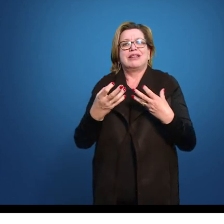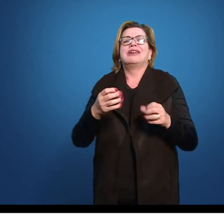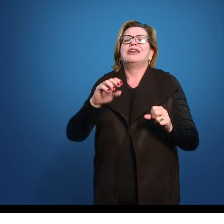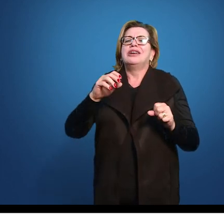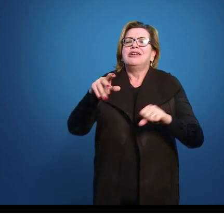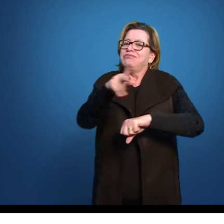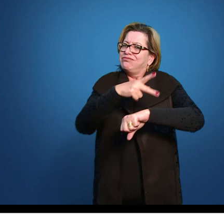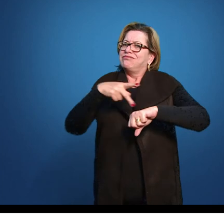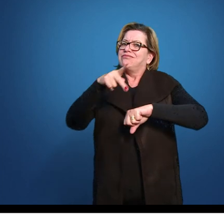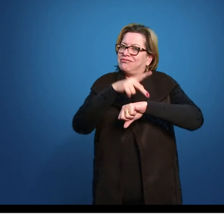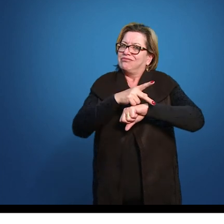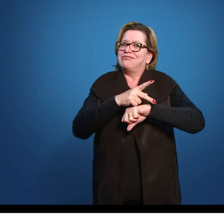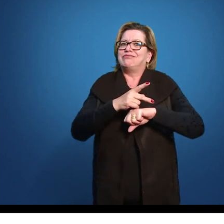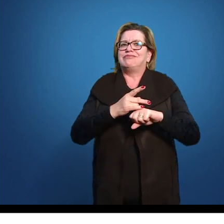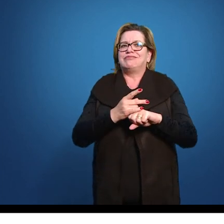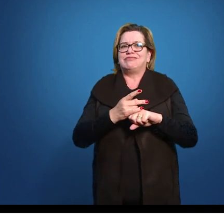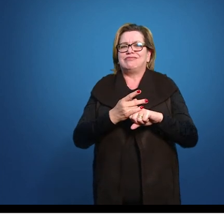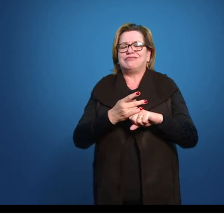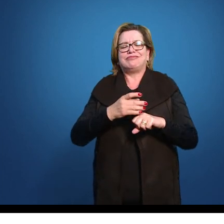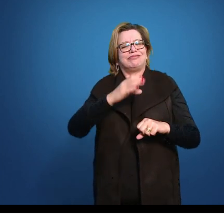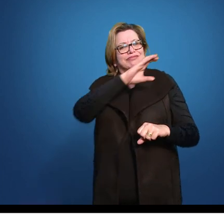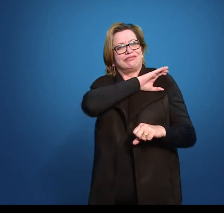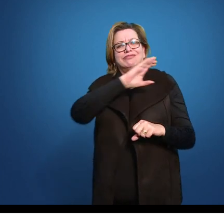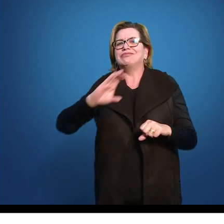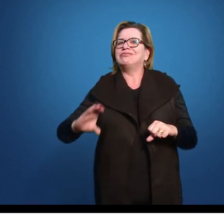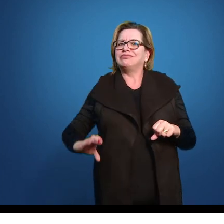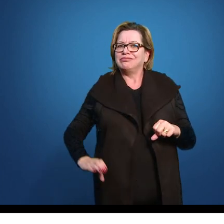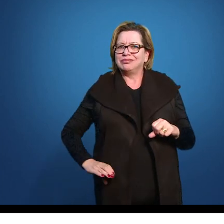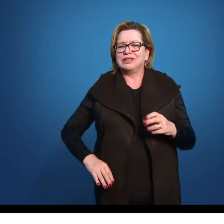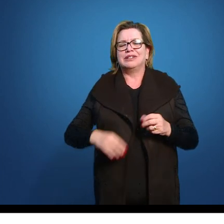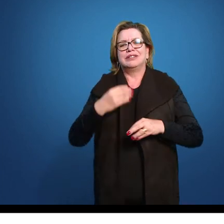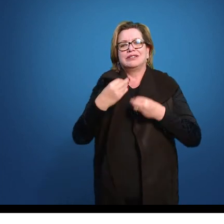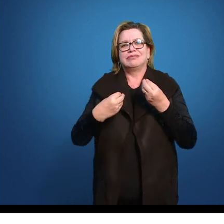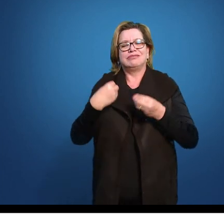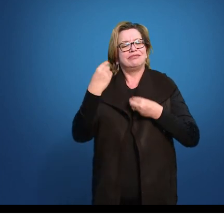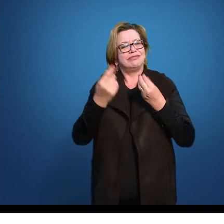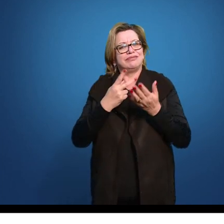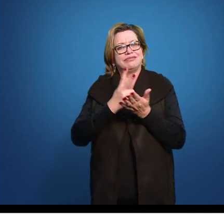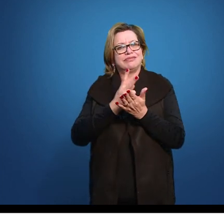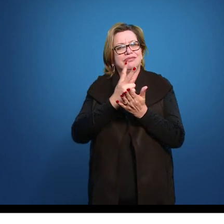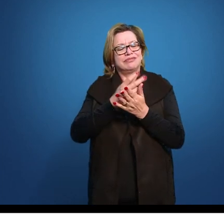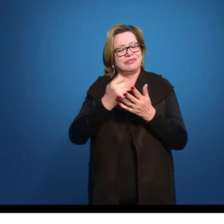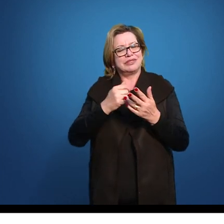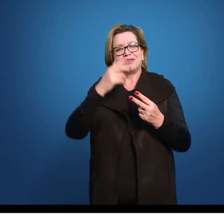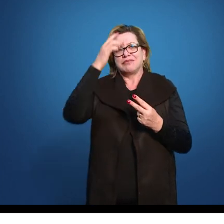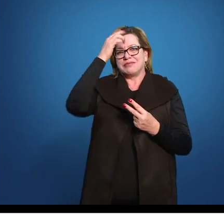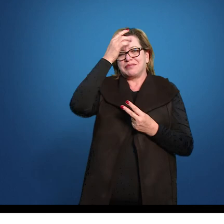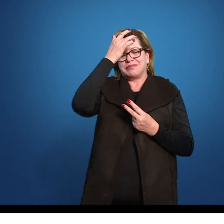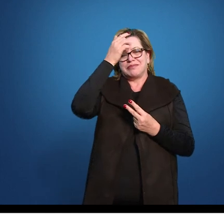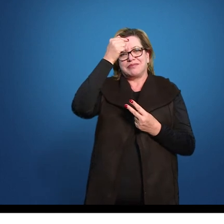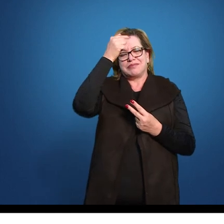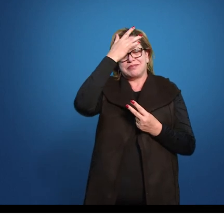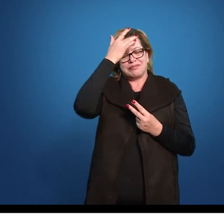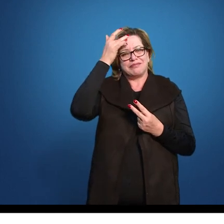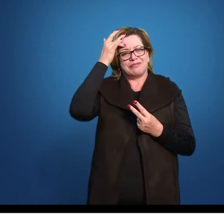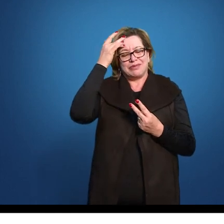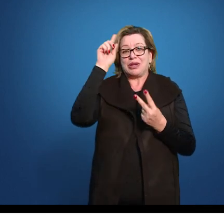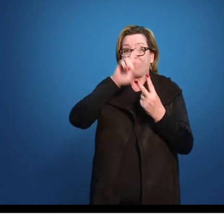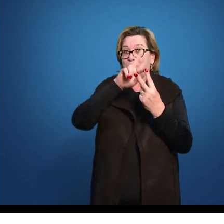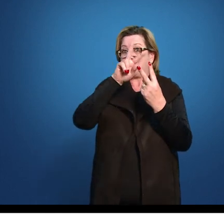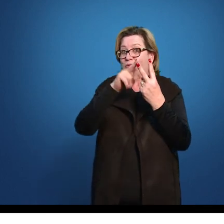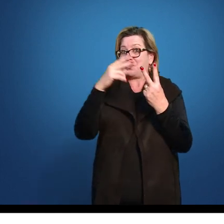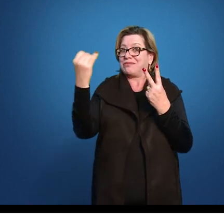barroco brasileiro A gente precisa pensar Principalmente Nessas duas figuras Ainda que haja Uma outra produção Esparça Que vocês podem